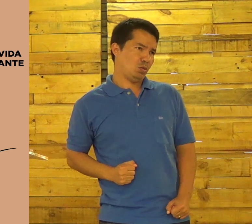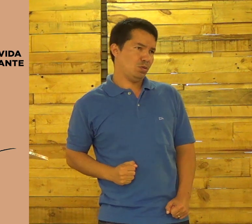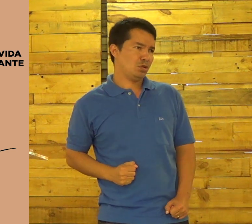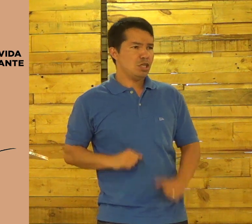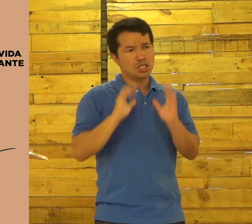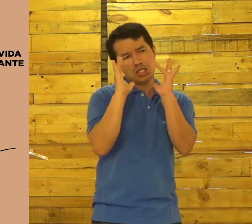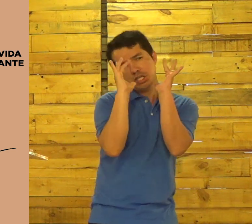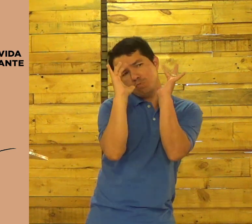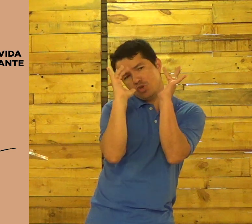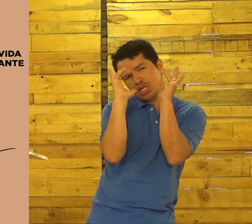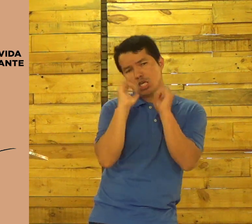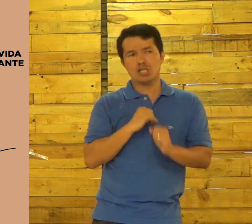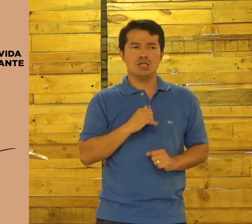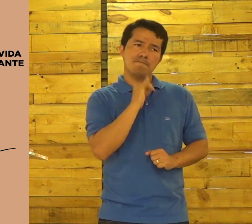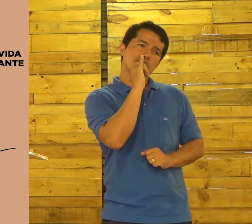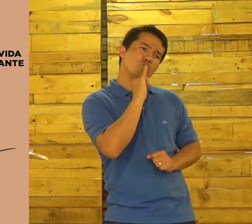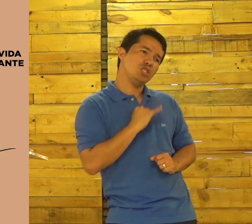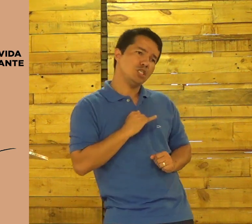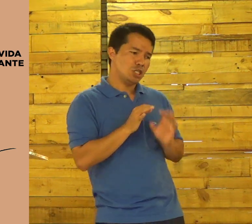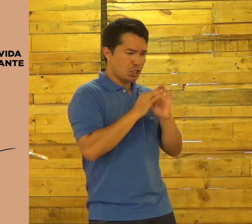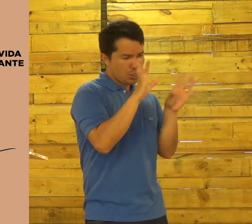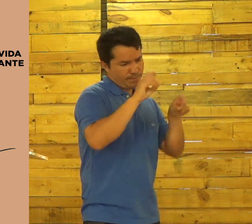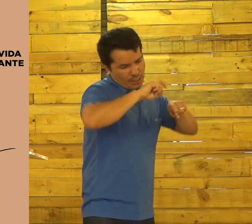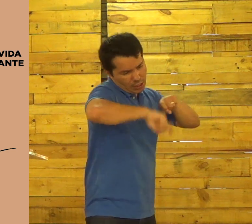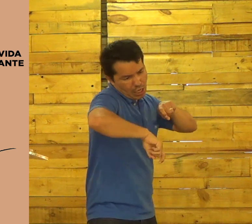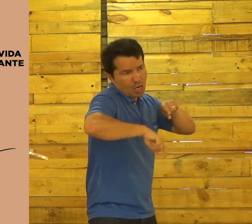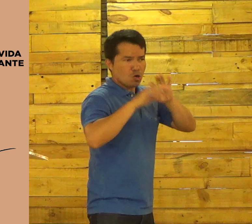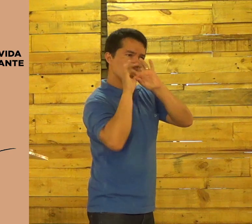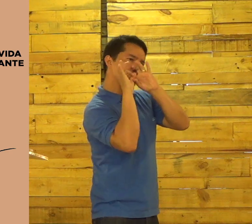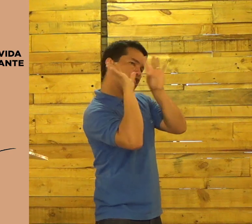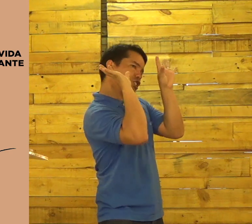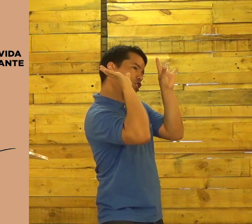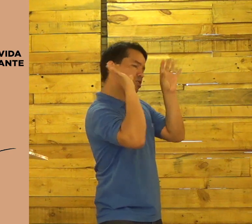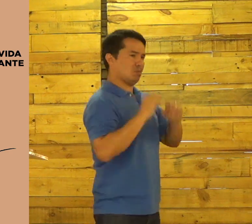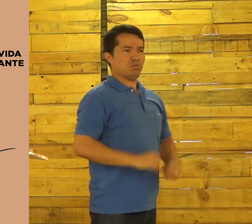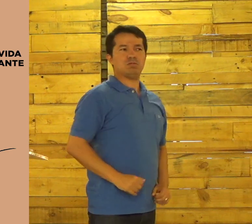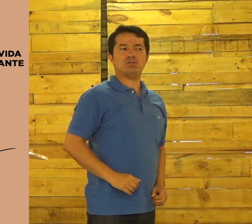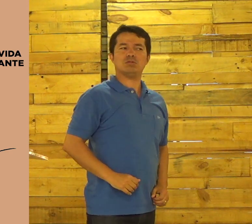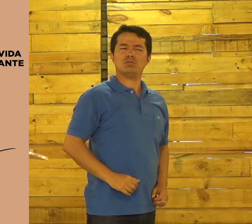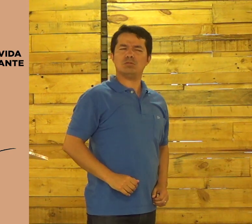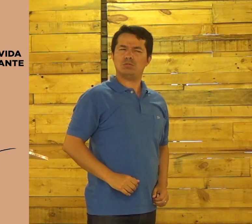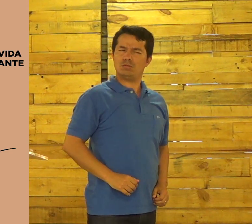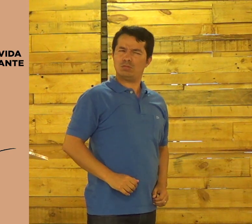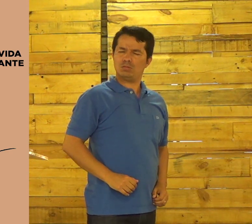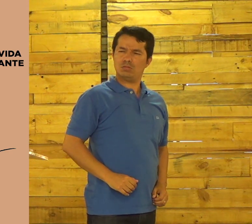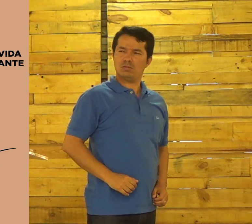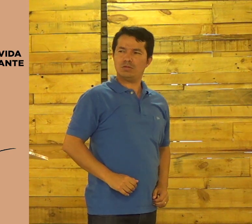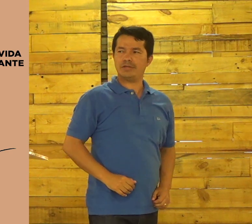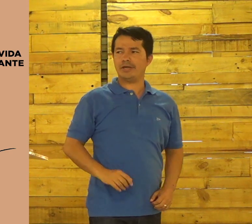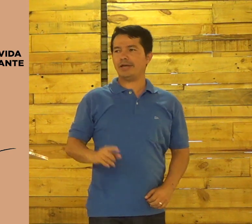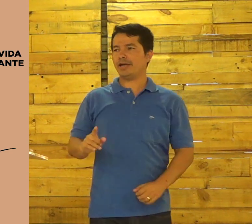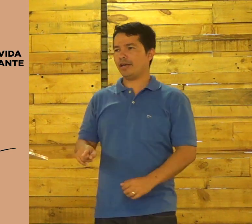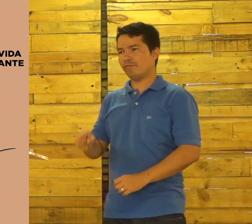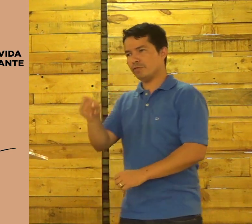um pouquinho só de fofoca ou tem lá um pouquinho de intimidade demais no seu